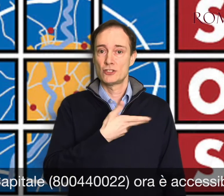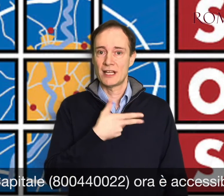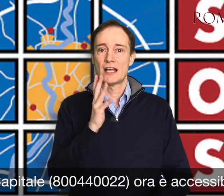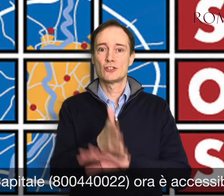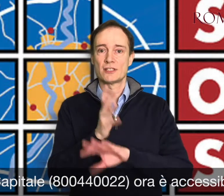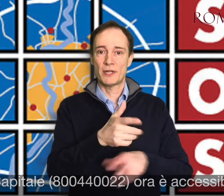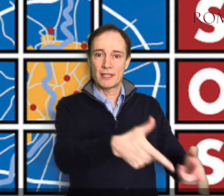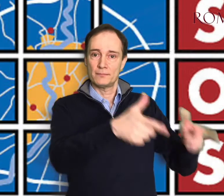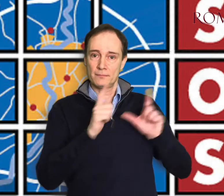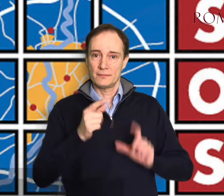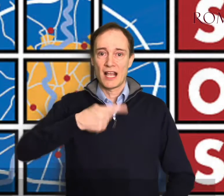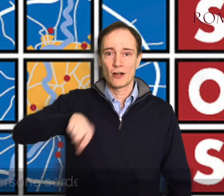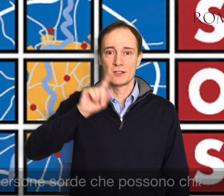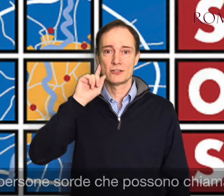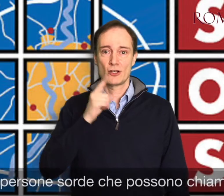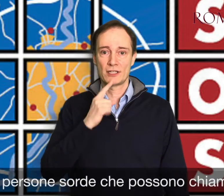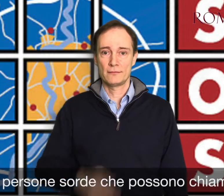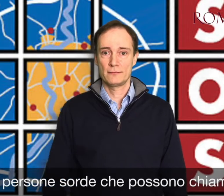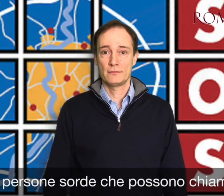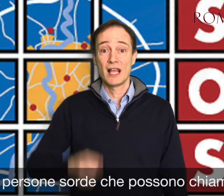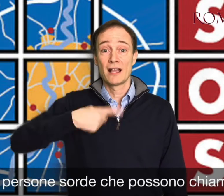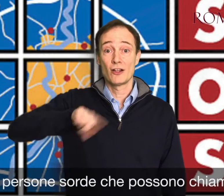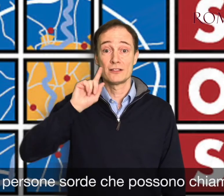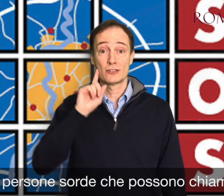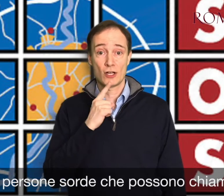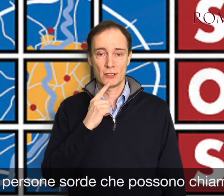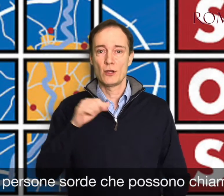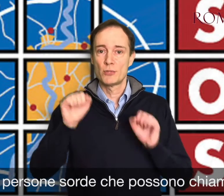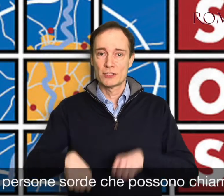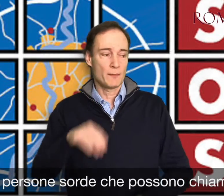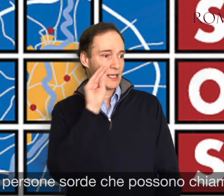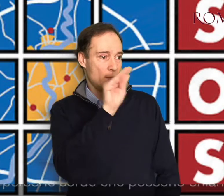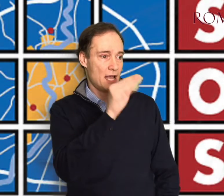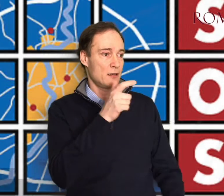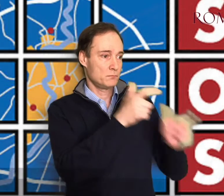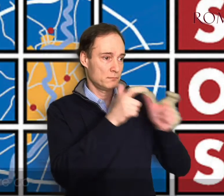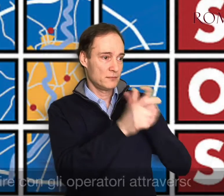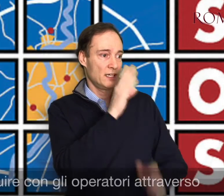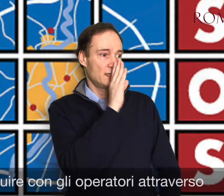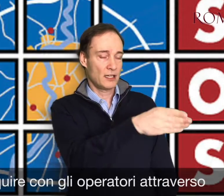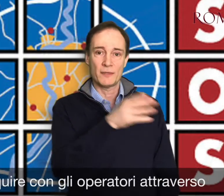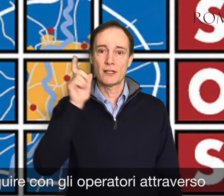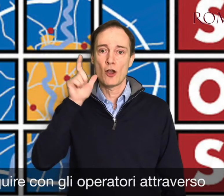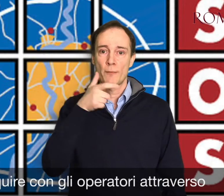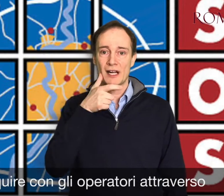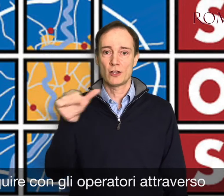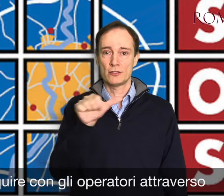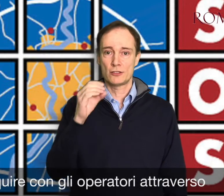sorde che possono chiamare e interloquire con gli operatori attraverso l'applicazione gratuita Pedius.